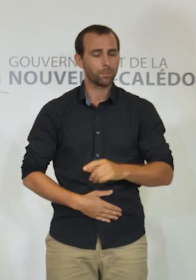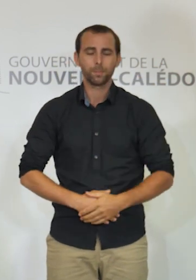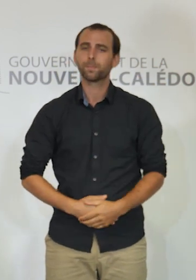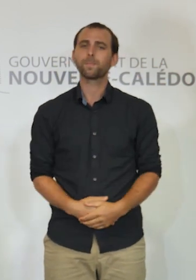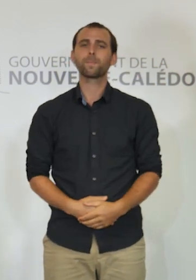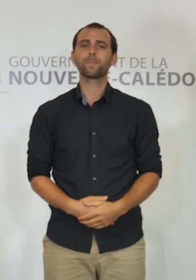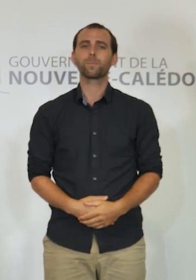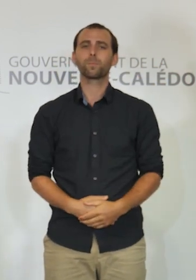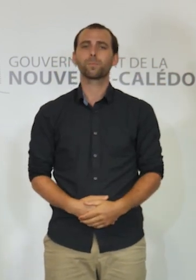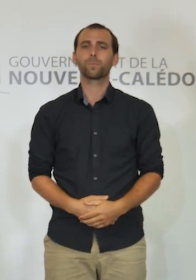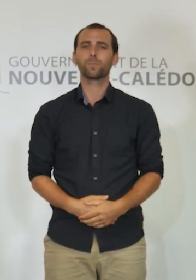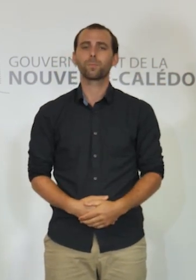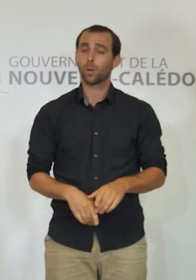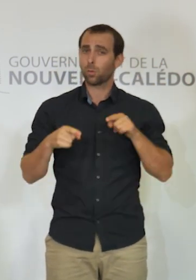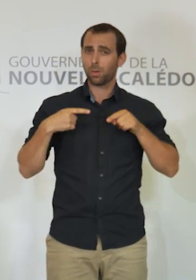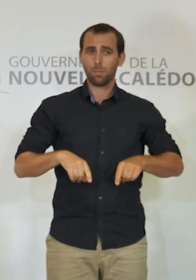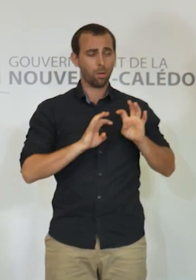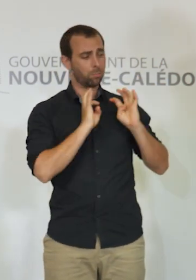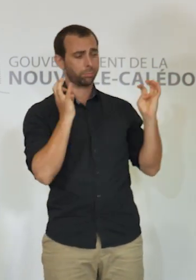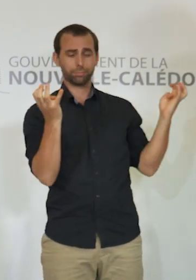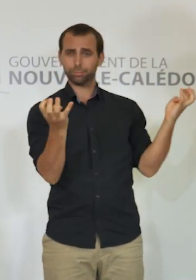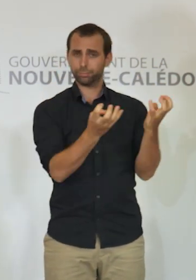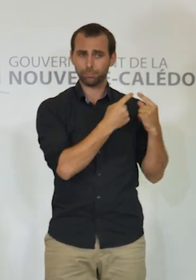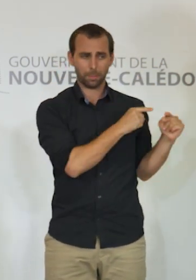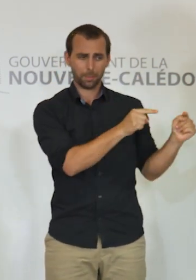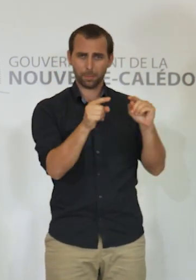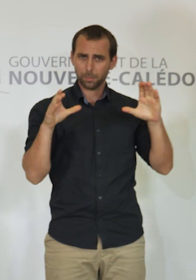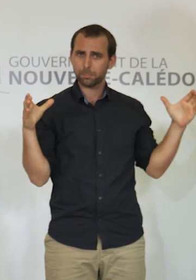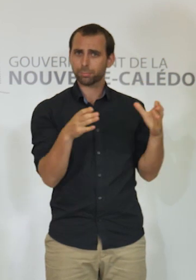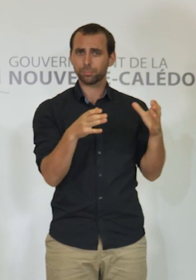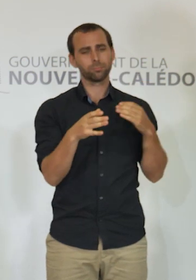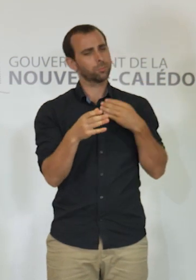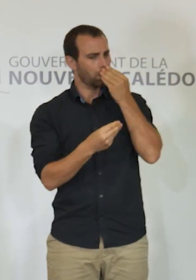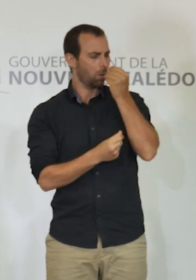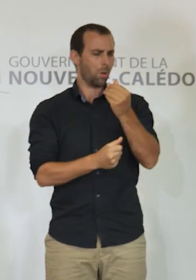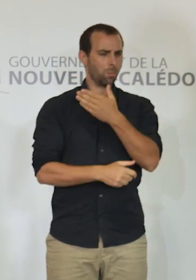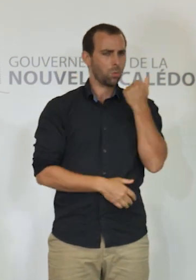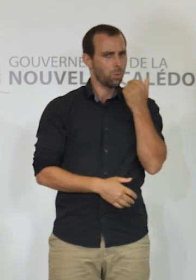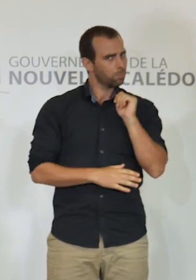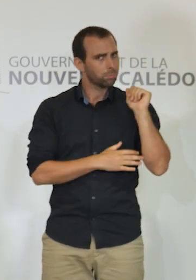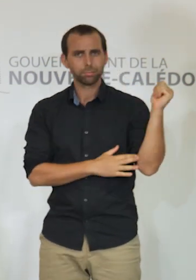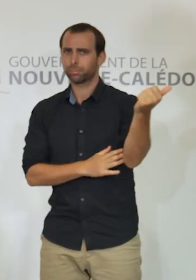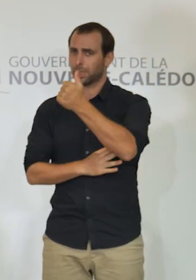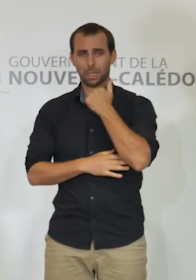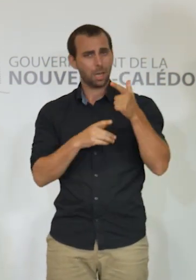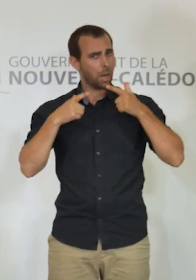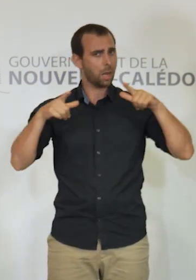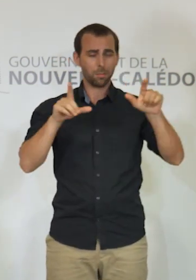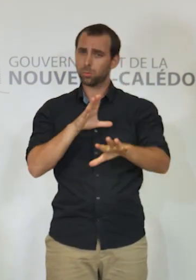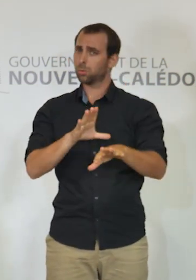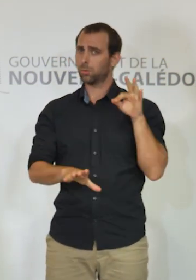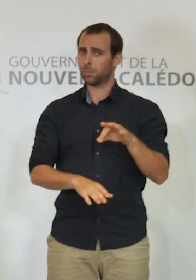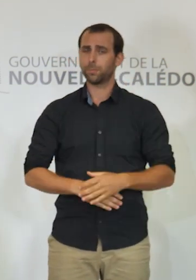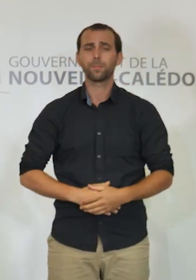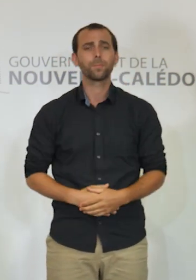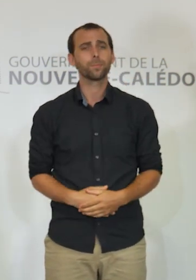Le gouvernement collégial a privilégié le libre choix de chacune et de chacun. Mais face à